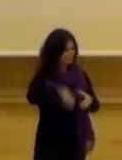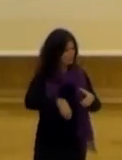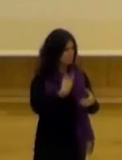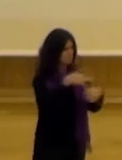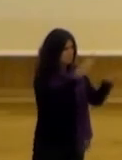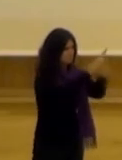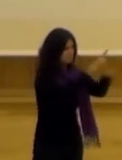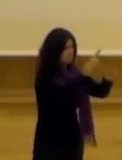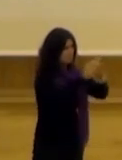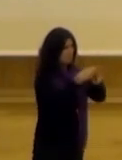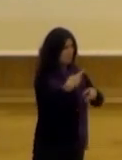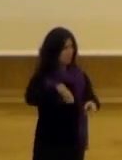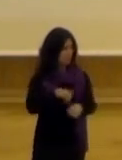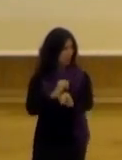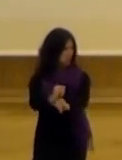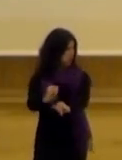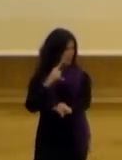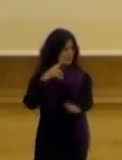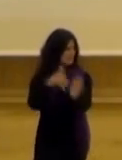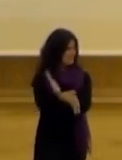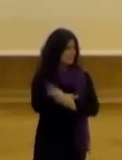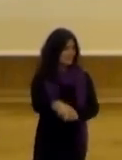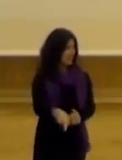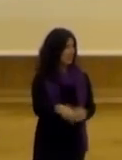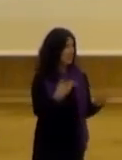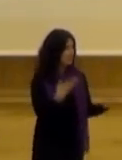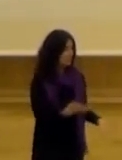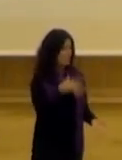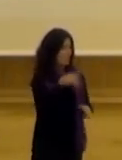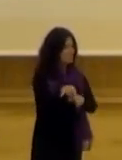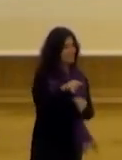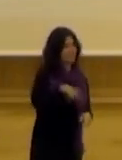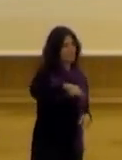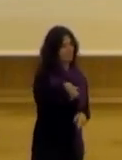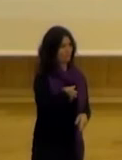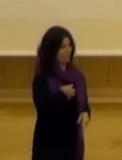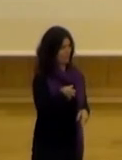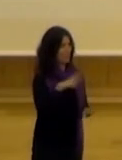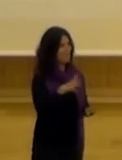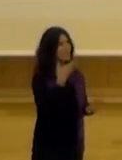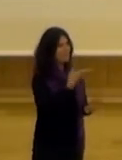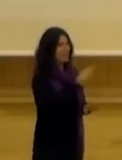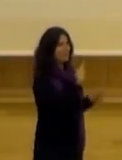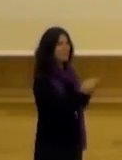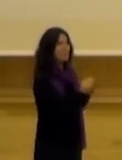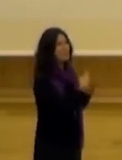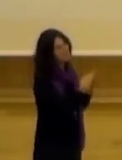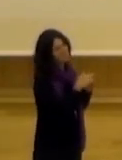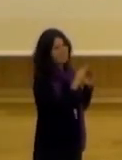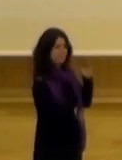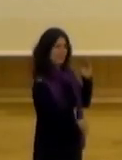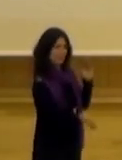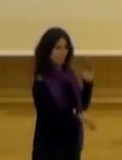cambios políticos y en la ciudadanía pero es verdad que una de las cosas que nos echamos en falta también puede ser el político pero el político es menos